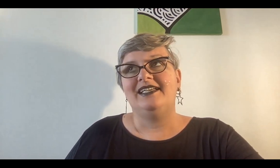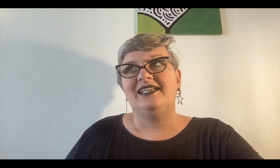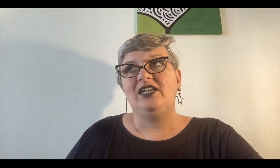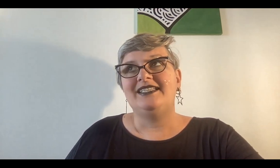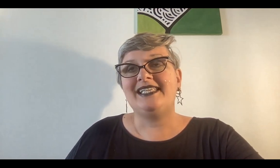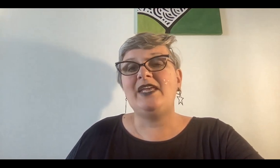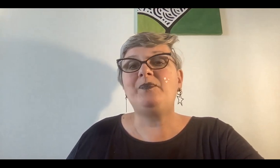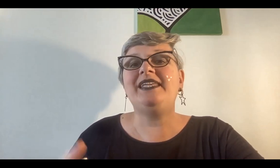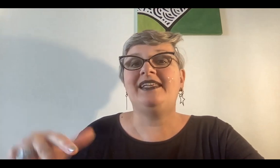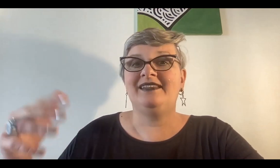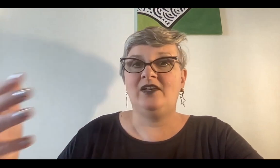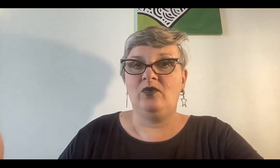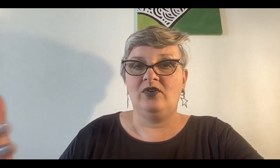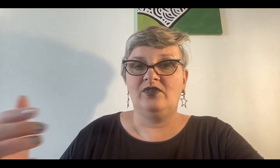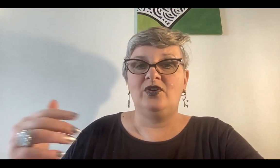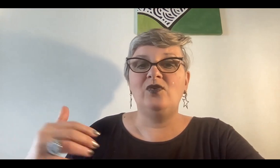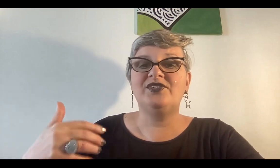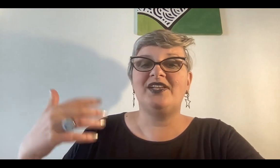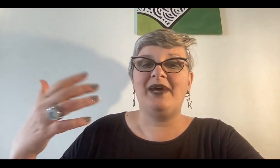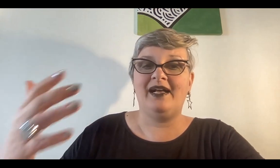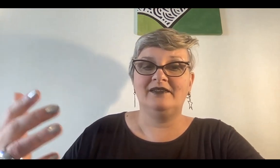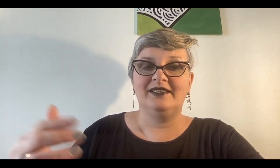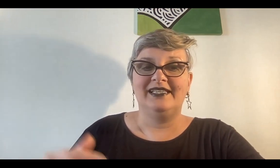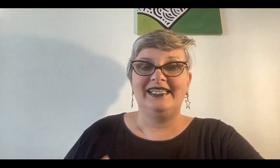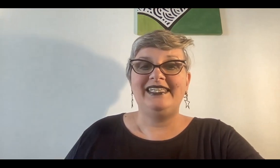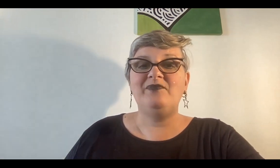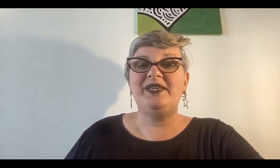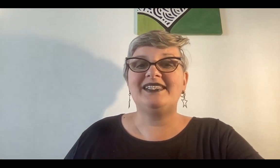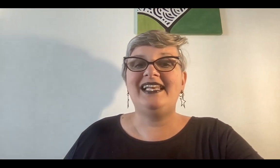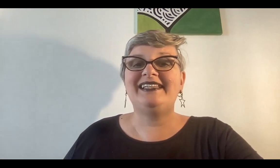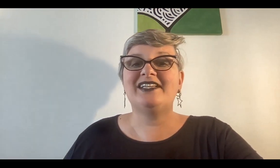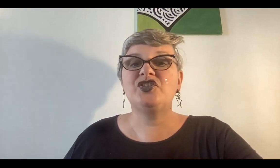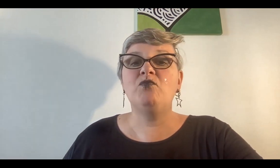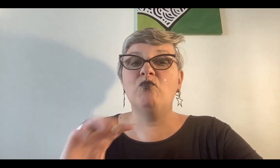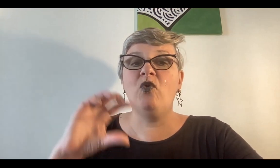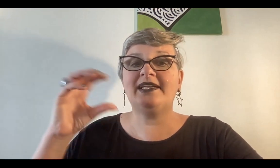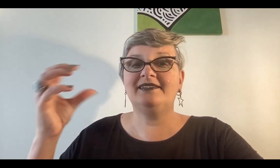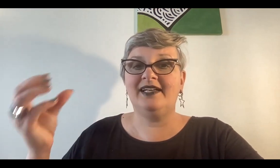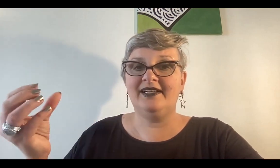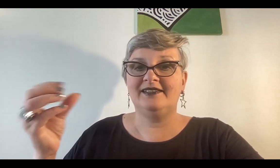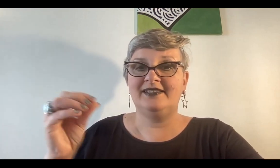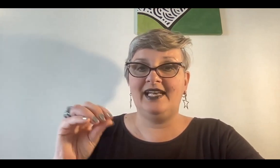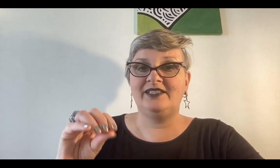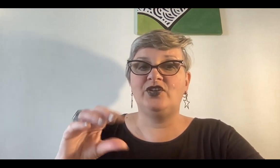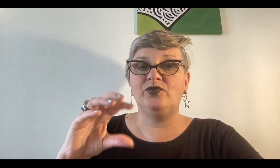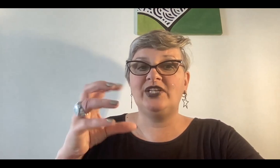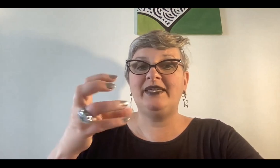se despiden de Lug. Lug se va y empieza la estación muerta del año justamente